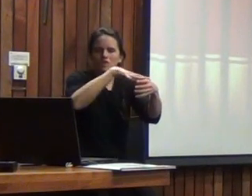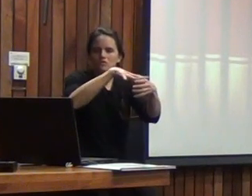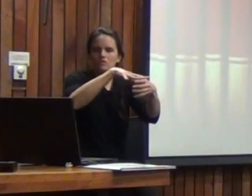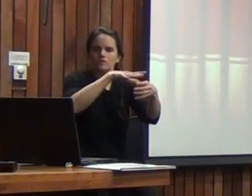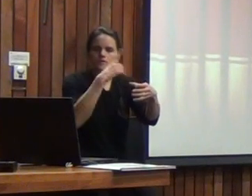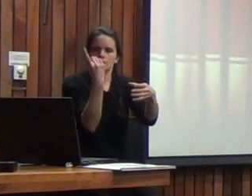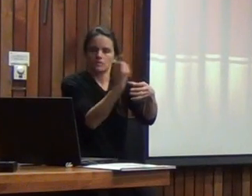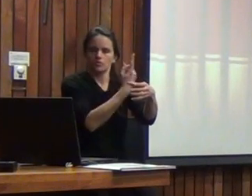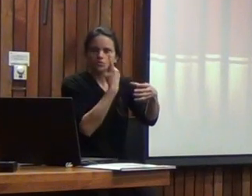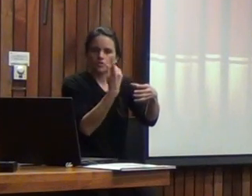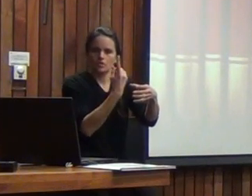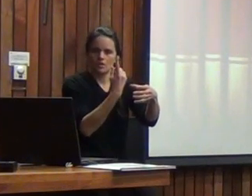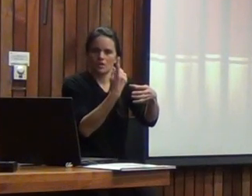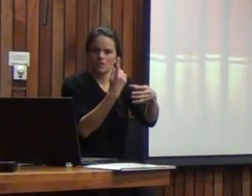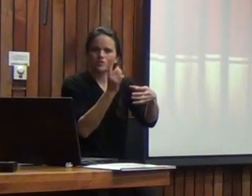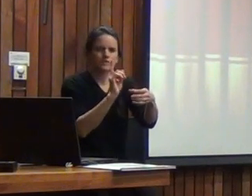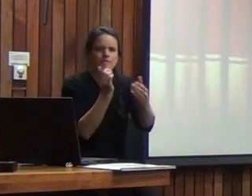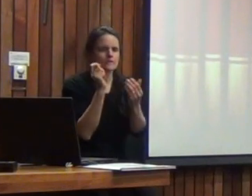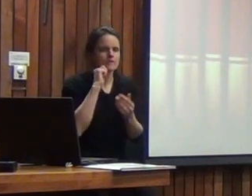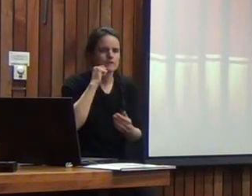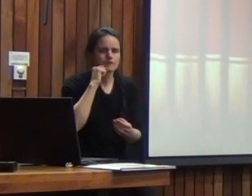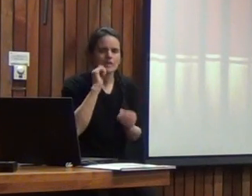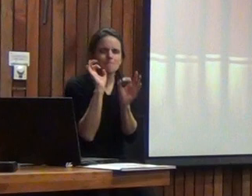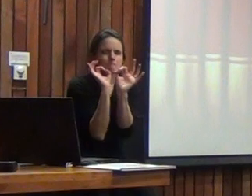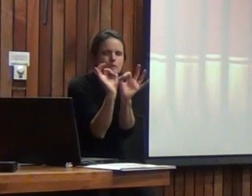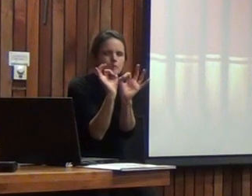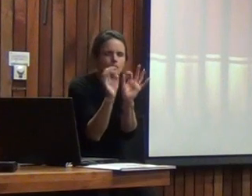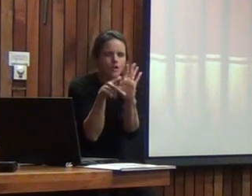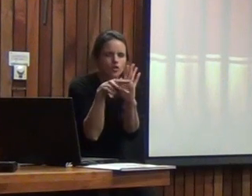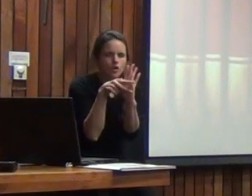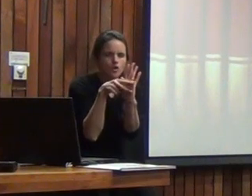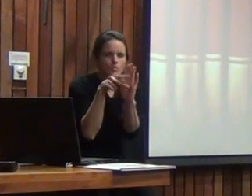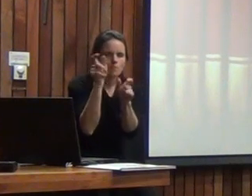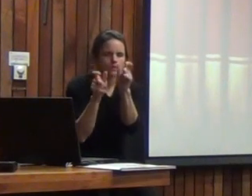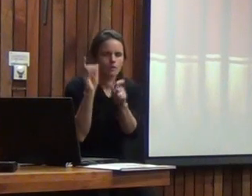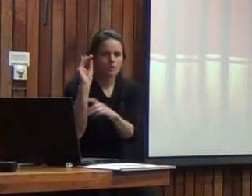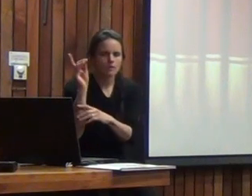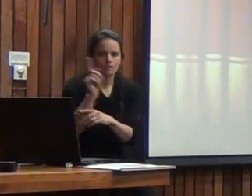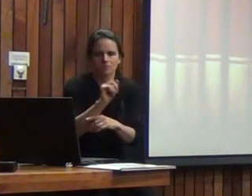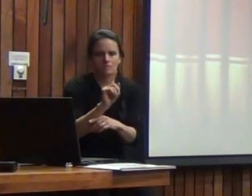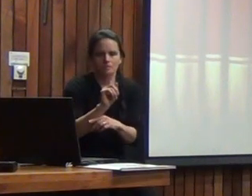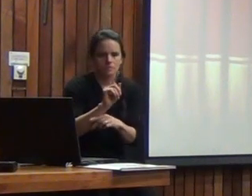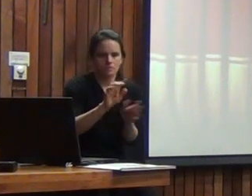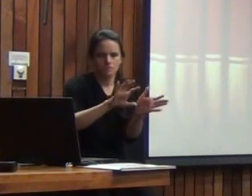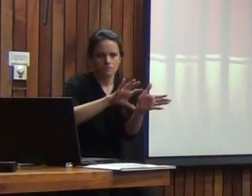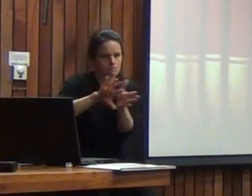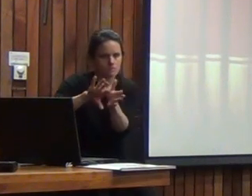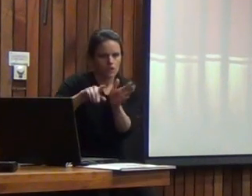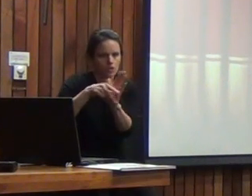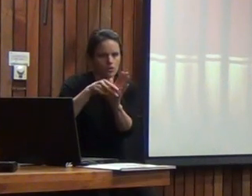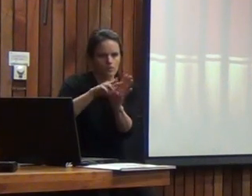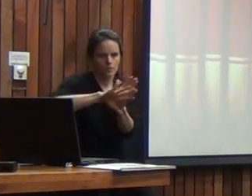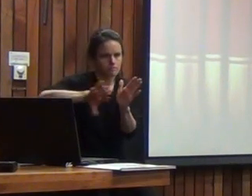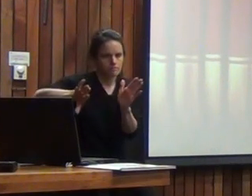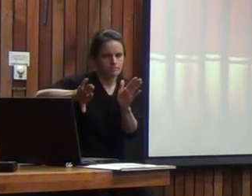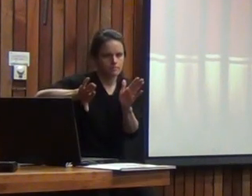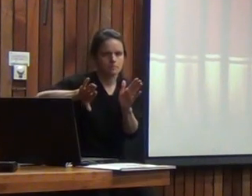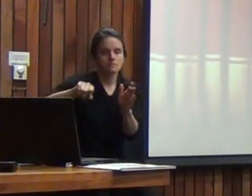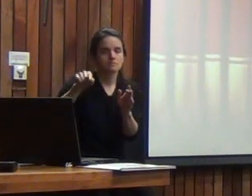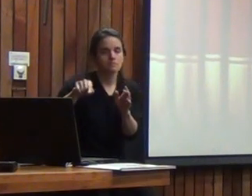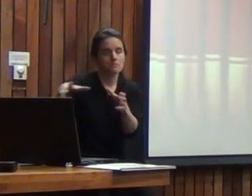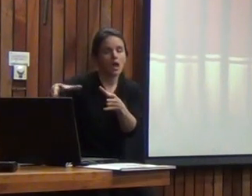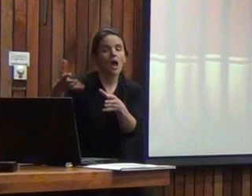esto quiere decir que se incluyan normas especiales para ellos pero en el proceso de norma estos sujetos